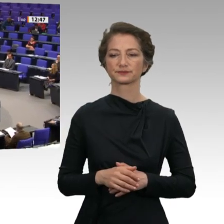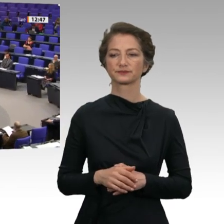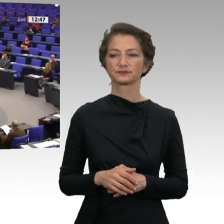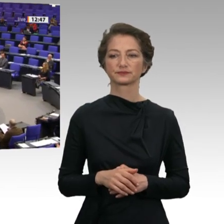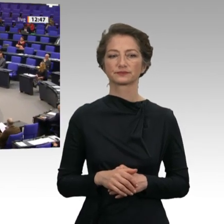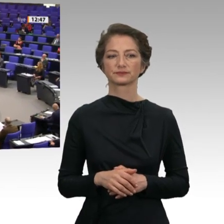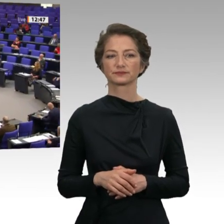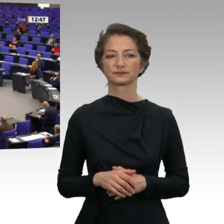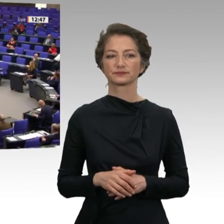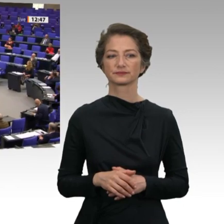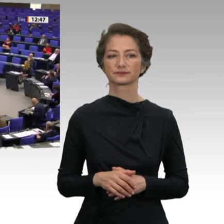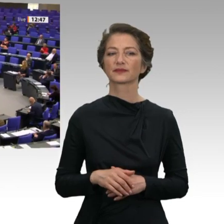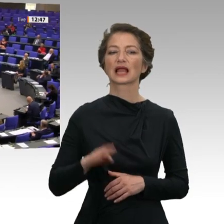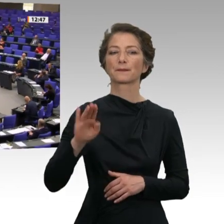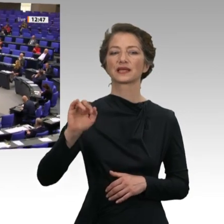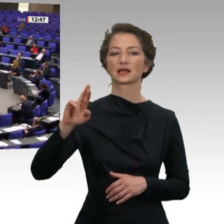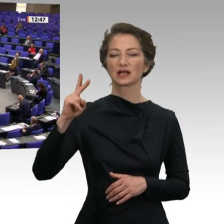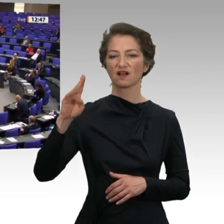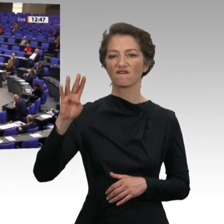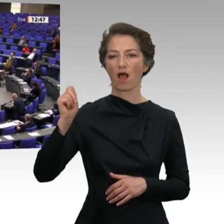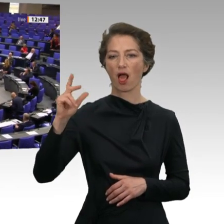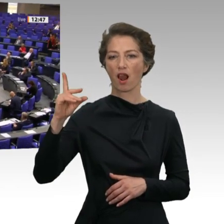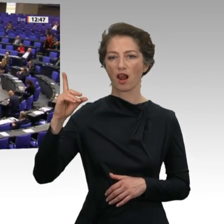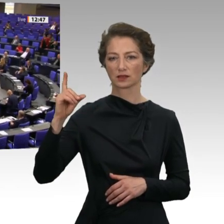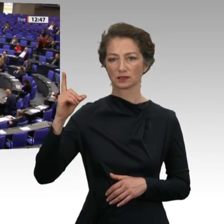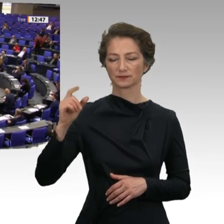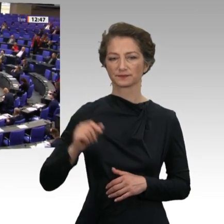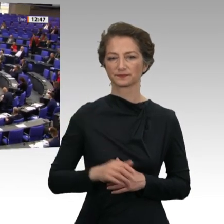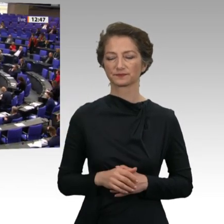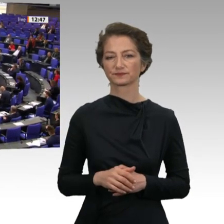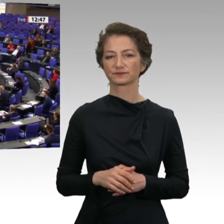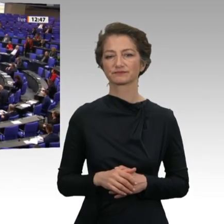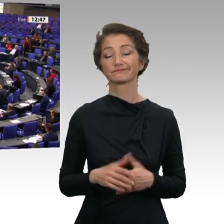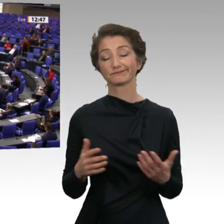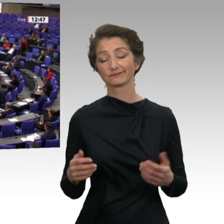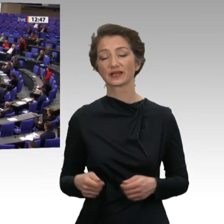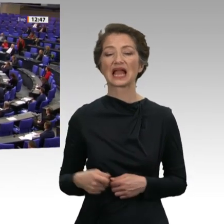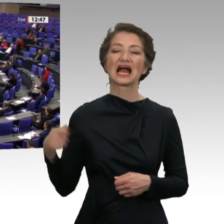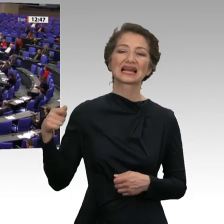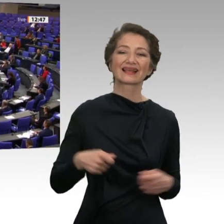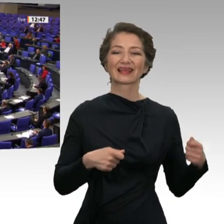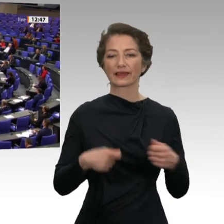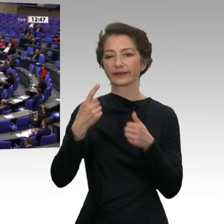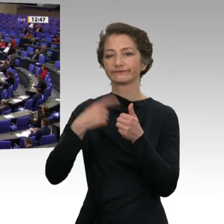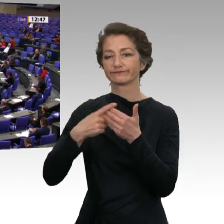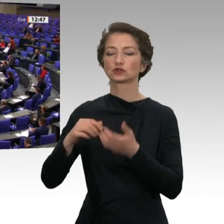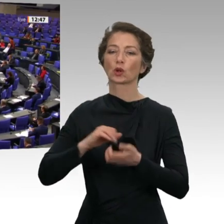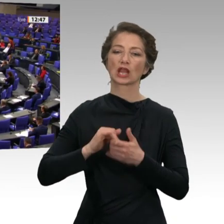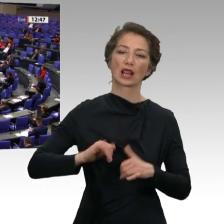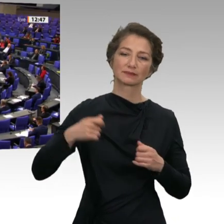Sehr geehrter Herr Präsident! Meine Damen und Herren! Riester-Rente, Rürup-Rente, Sockel-Rente, Zuschuss-Rente, solidarische Lebensleistungs Rente, Solidar-Rente, Nahles-Rente,